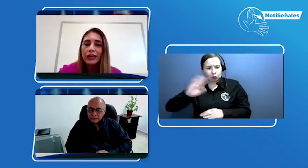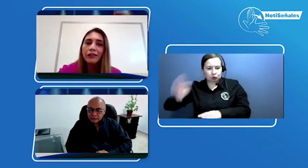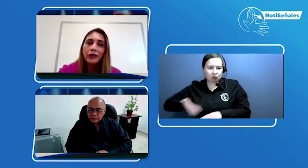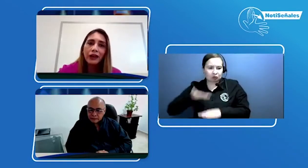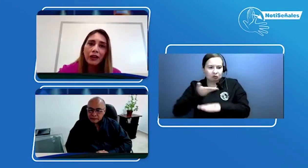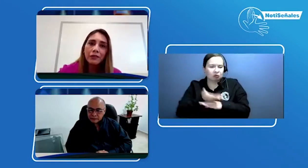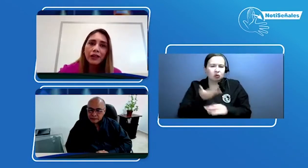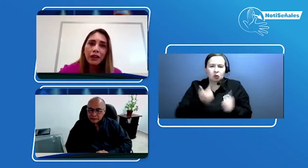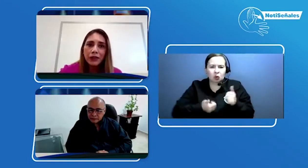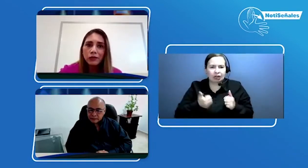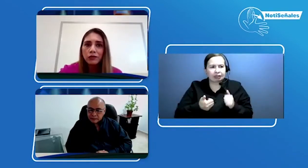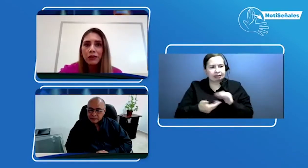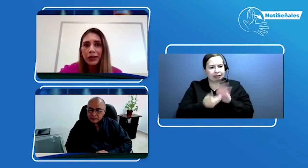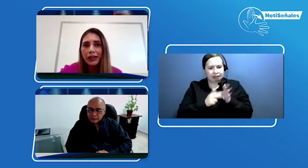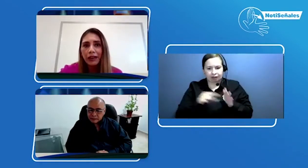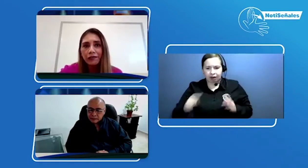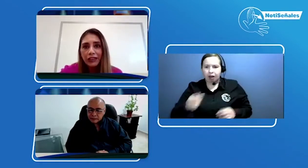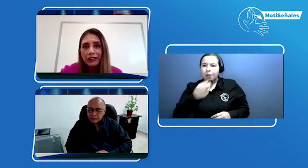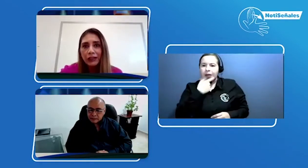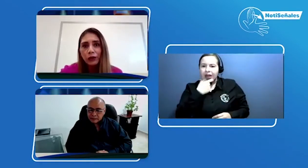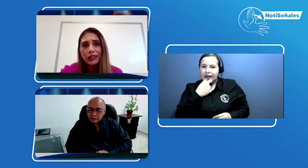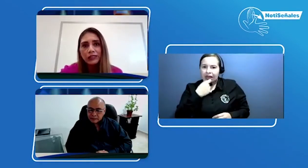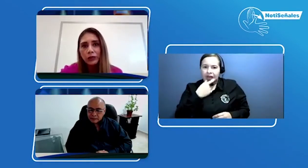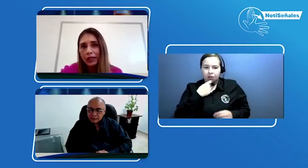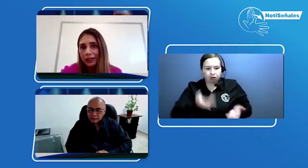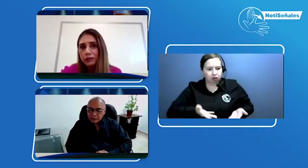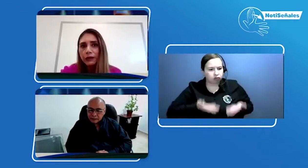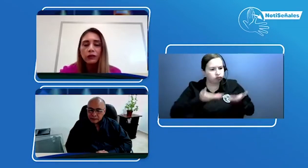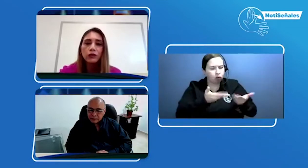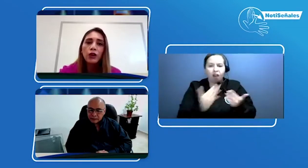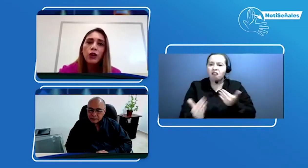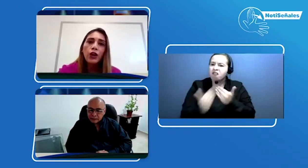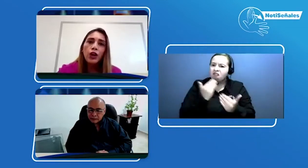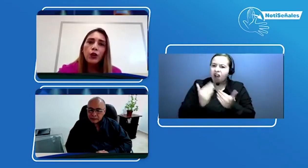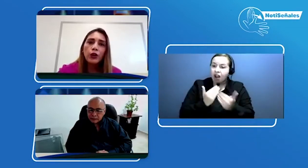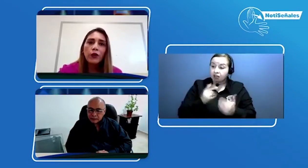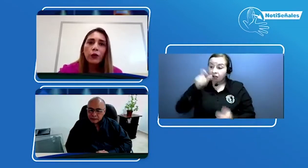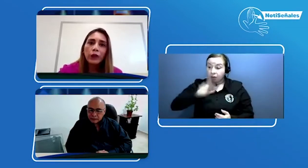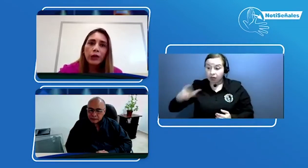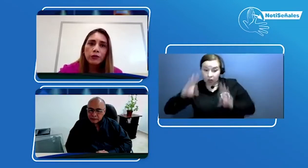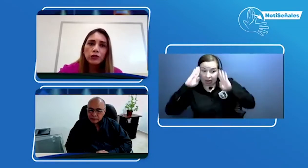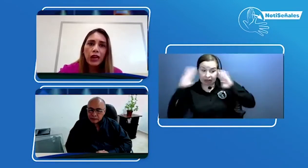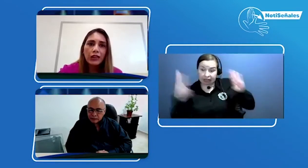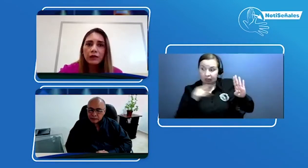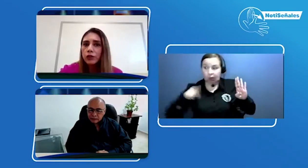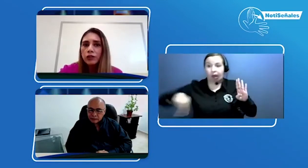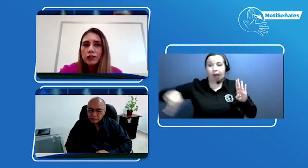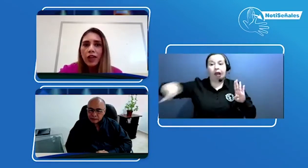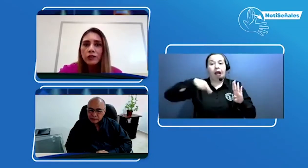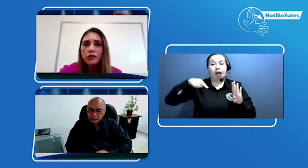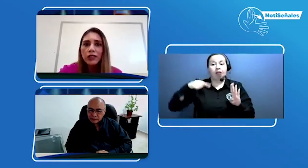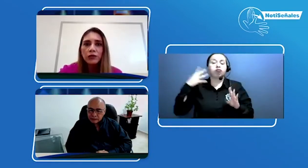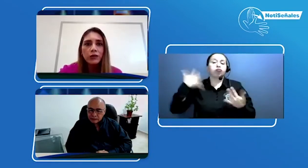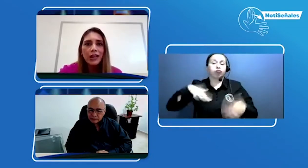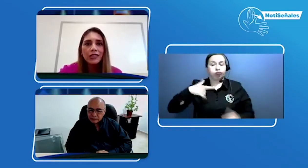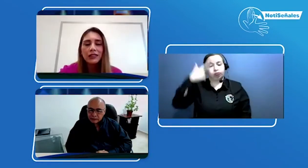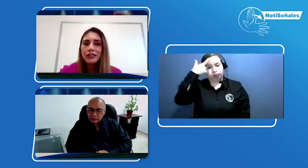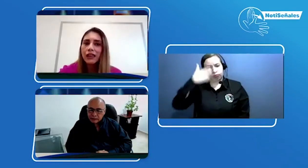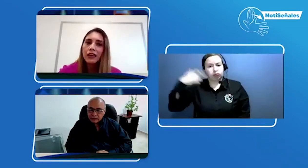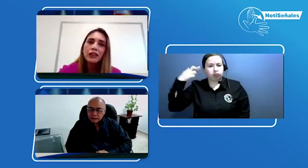entregar medicamentos de manera fácil y con la asesoría de expertos, lo que encontramos hace muchos años es una necesidad de las